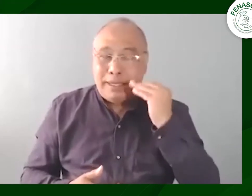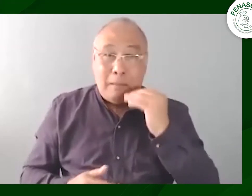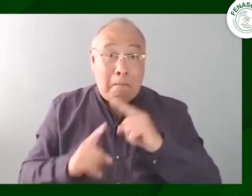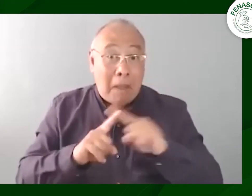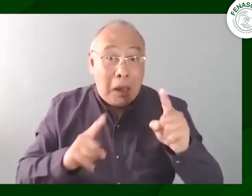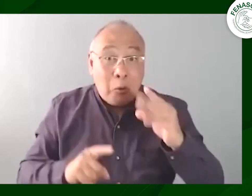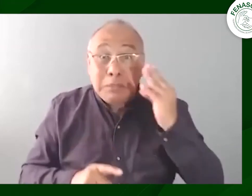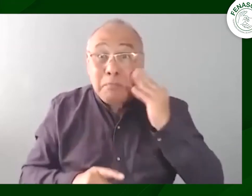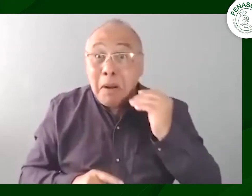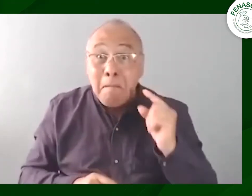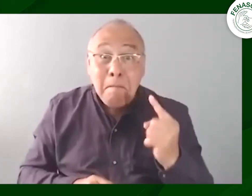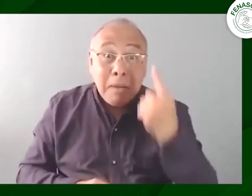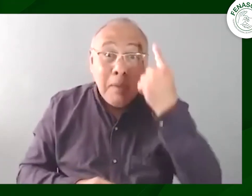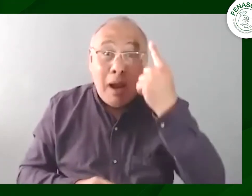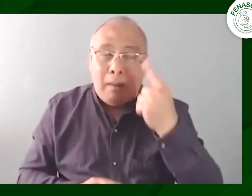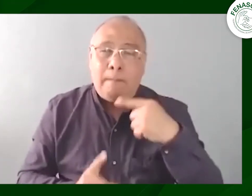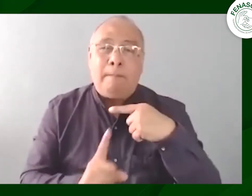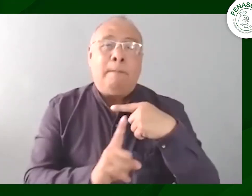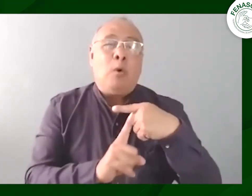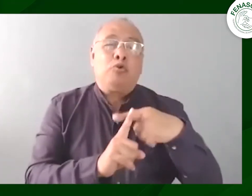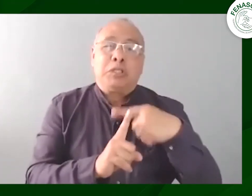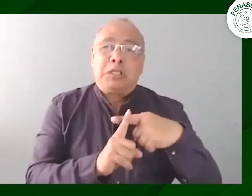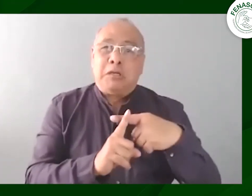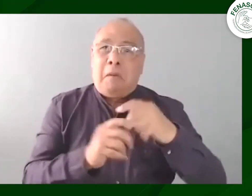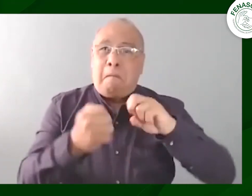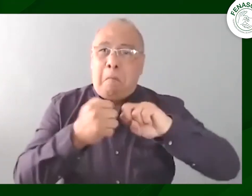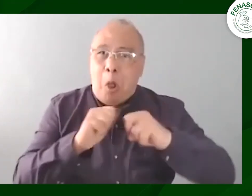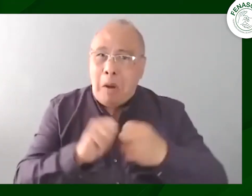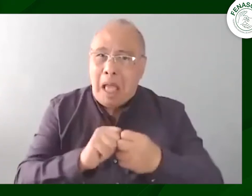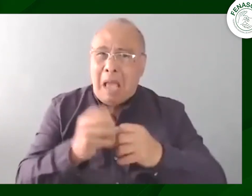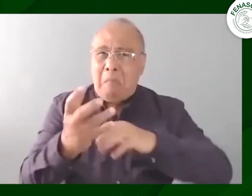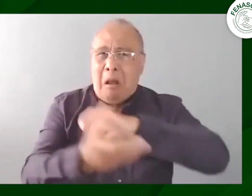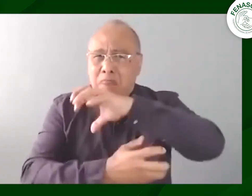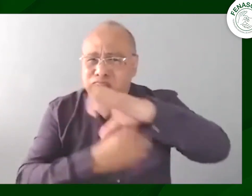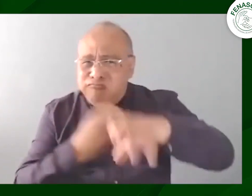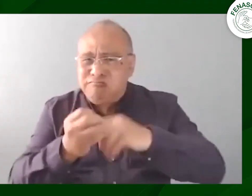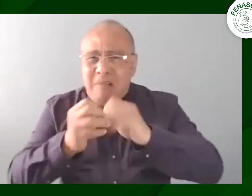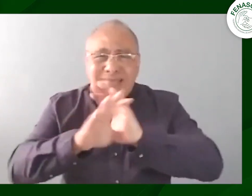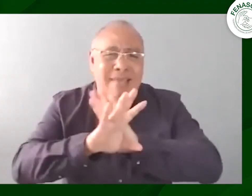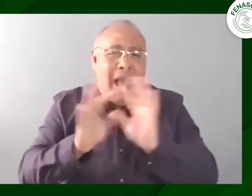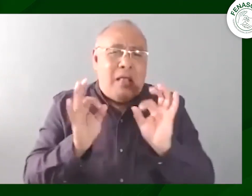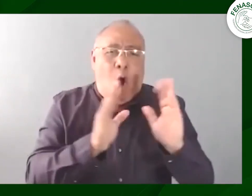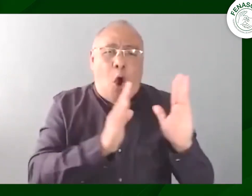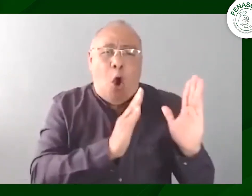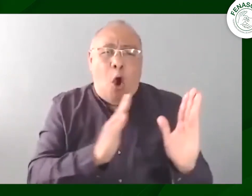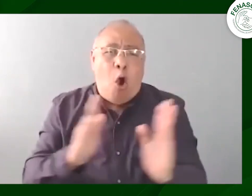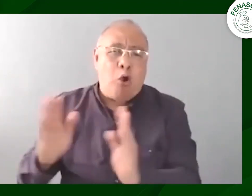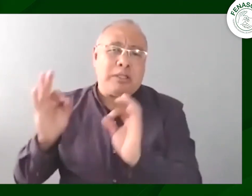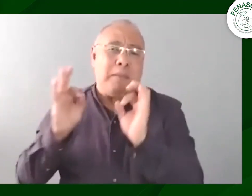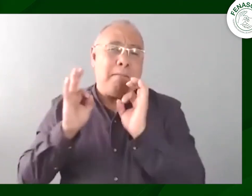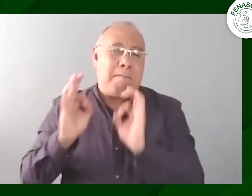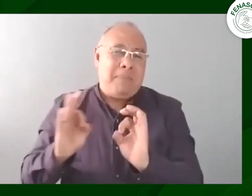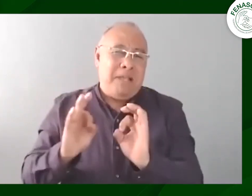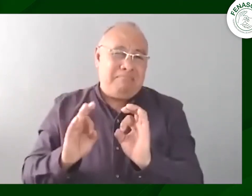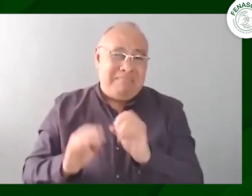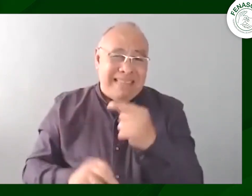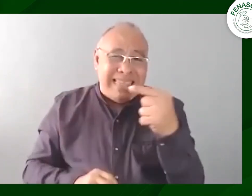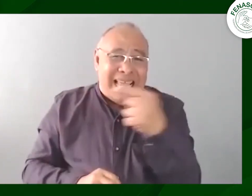que tenemos este tipo de experiencias pero tengan de seguro que esta primera experiencia nos ha servido muchísimo